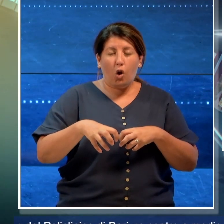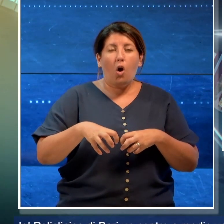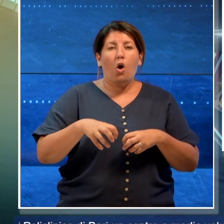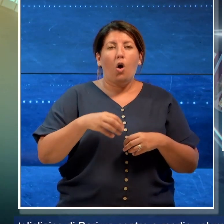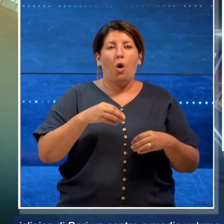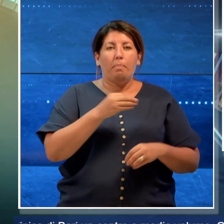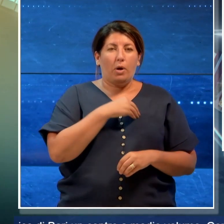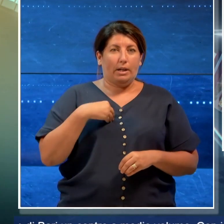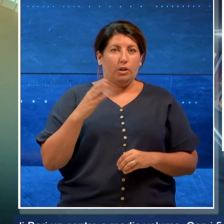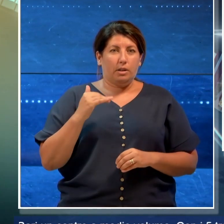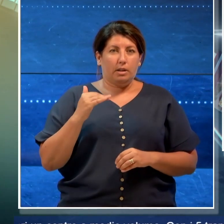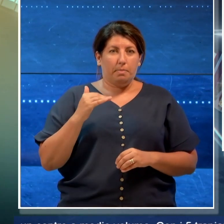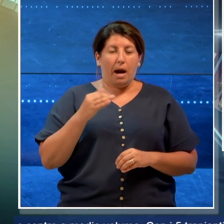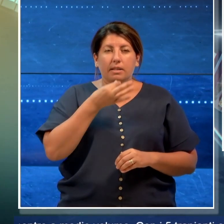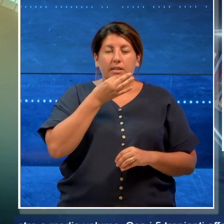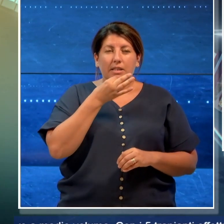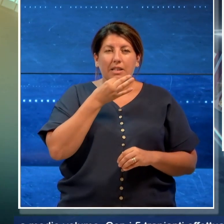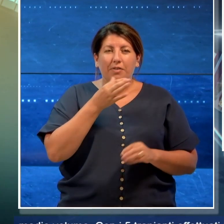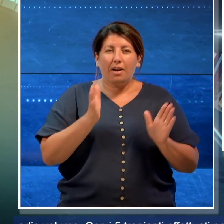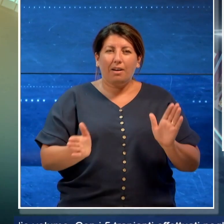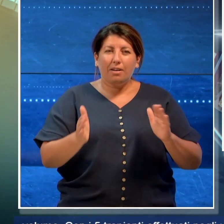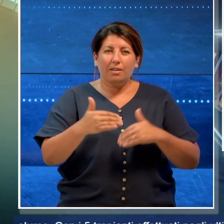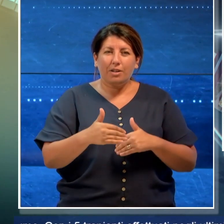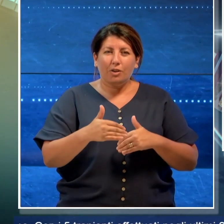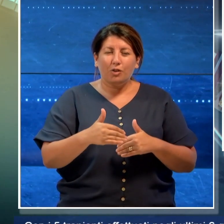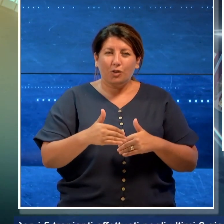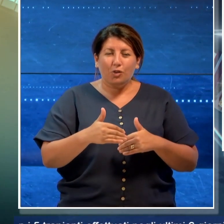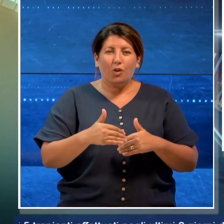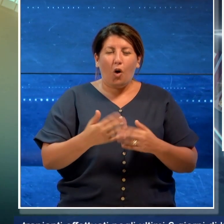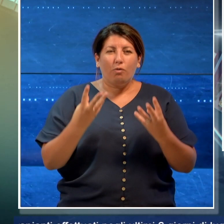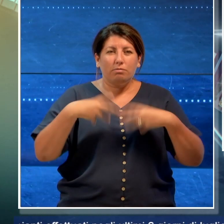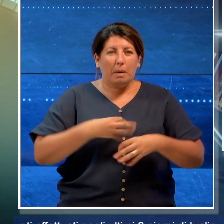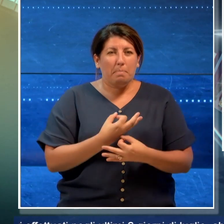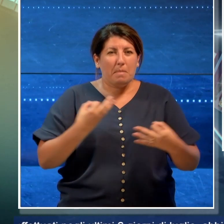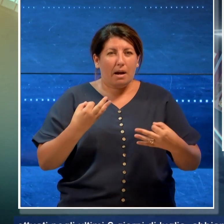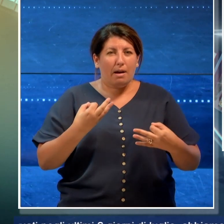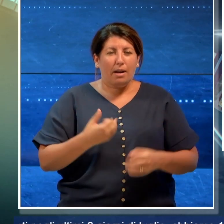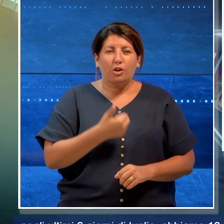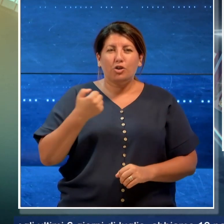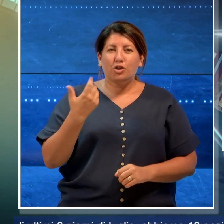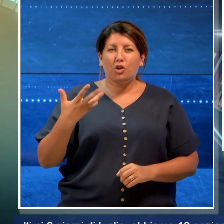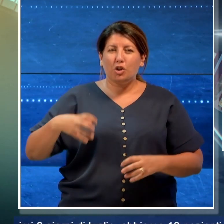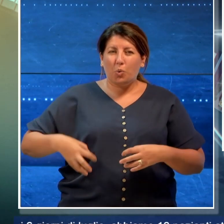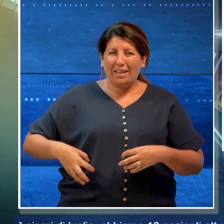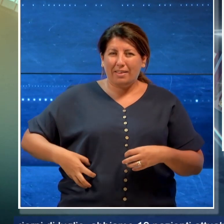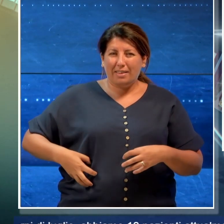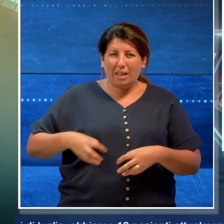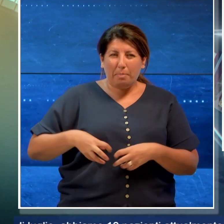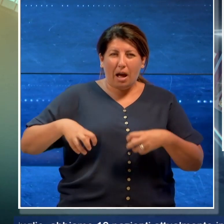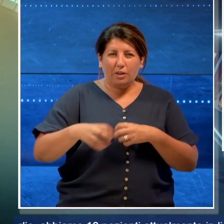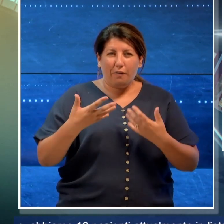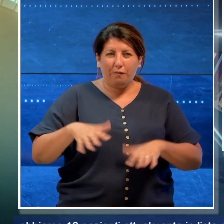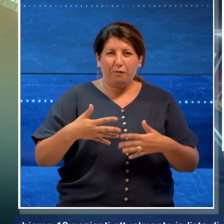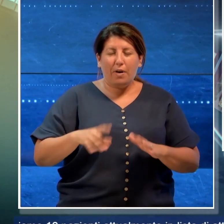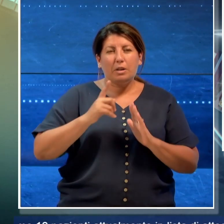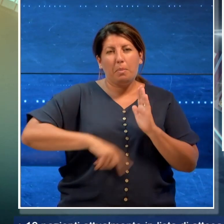centro a medio volume. Con i 5 trapianti effettuati negli ultimi 6 giorni di luglio